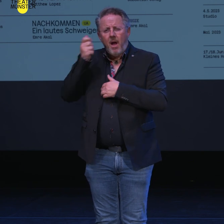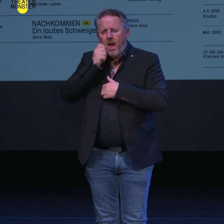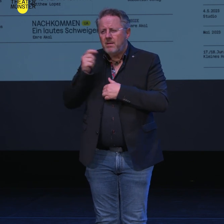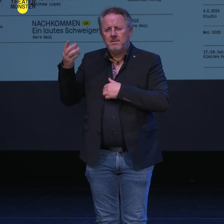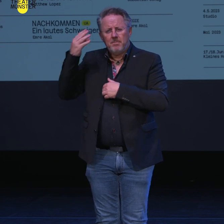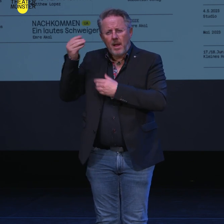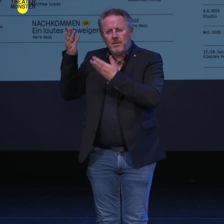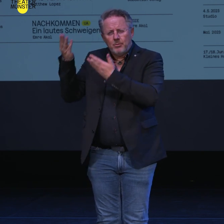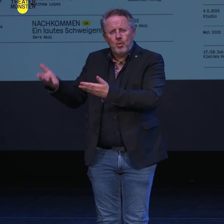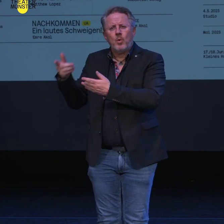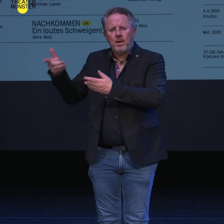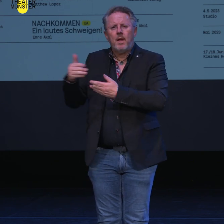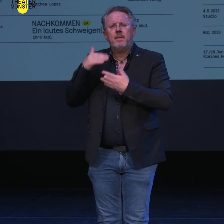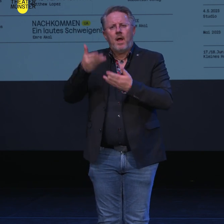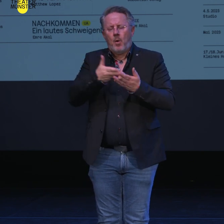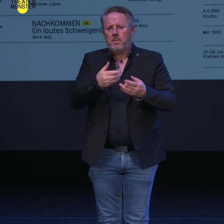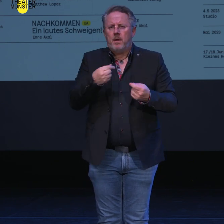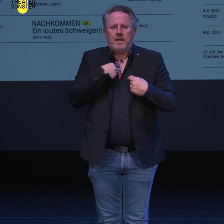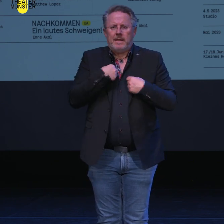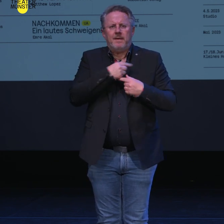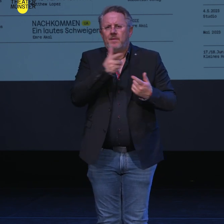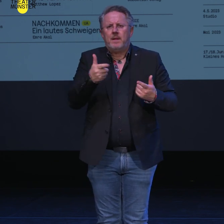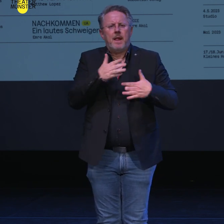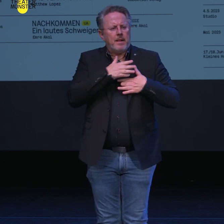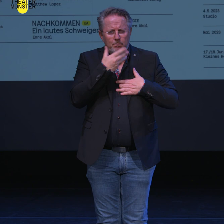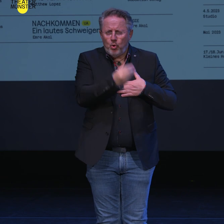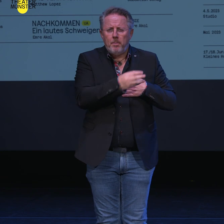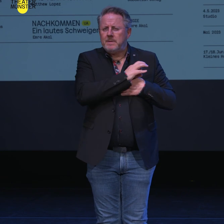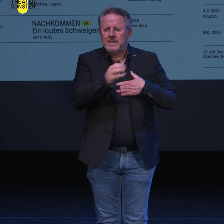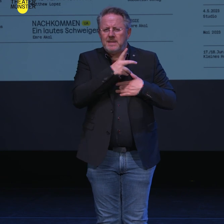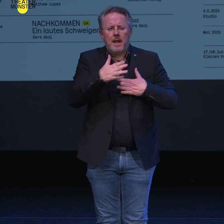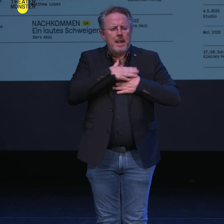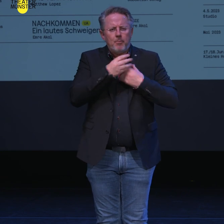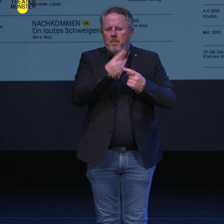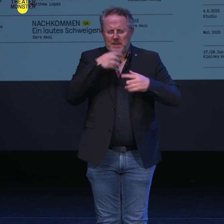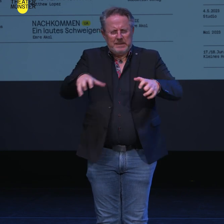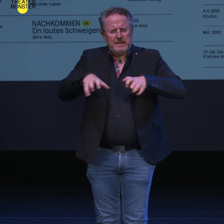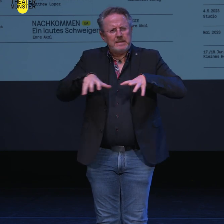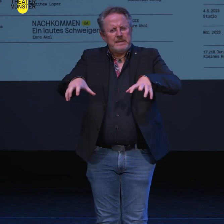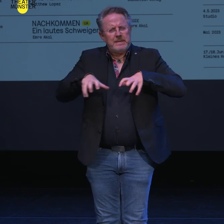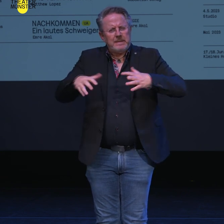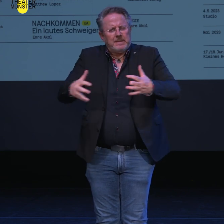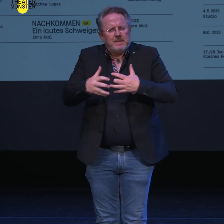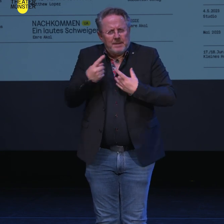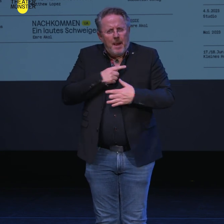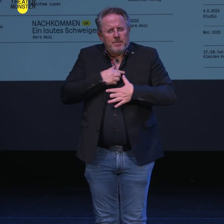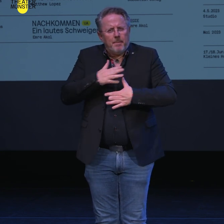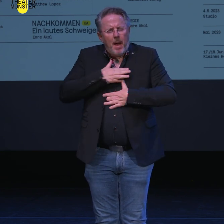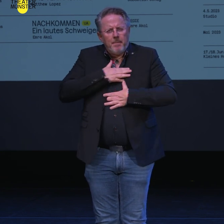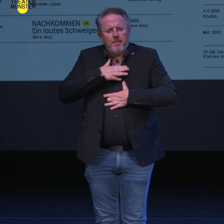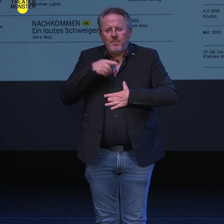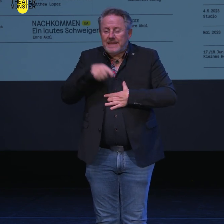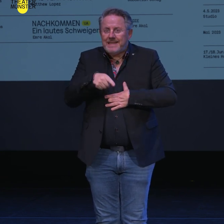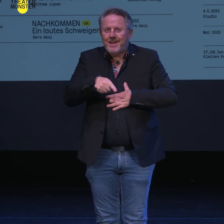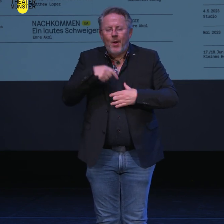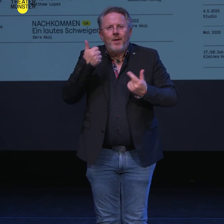seinen Nachkommen weder das Geld noch die Luft zum Atmen noch die Liebe gönnt und alles für sich haben will. Wir werden diese rasante